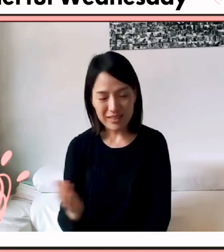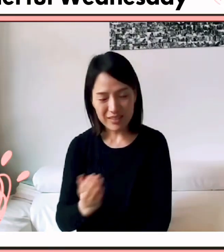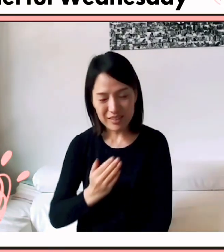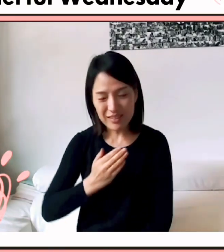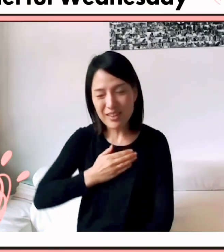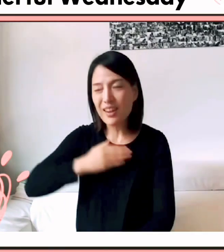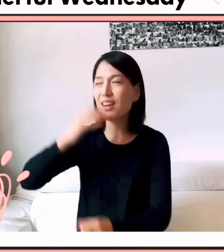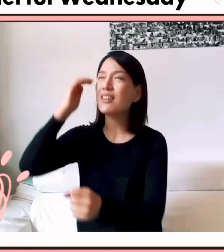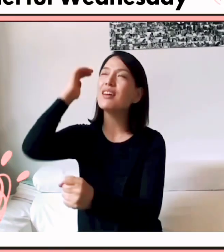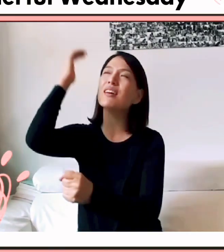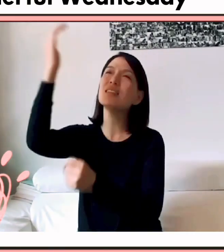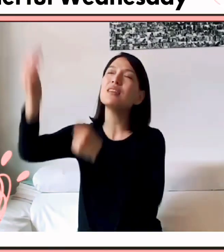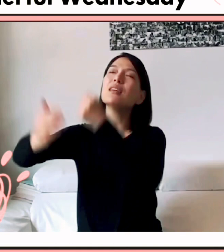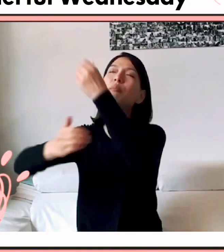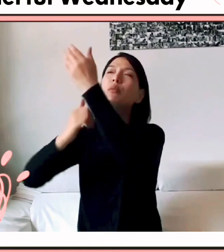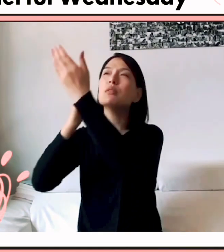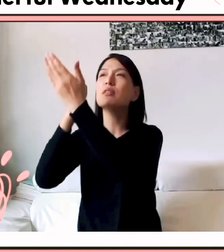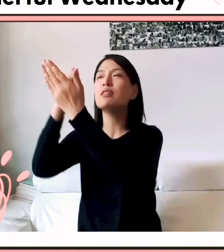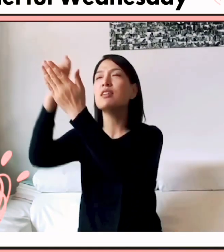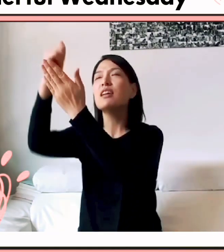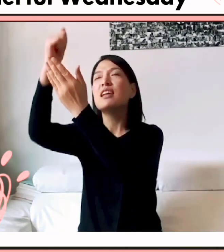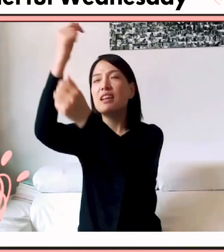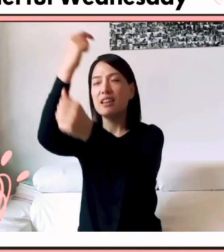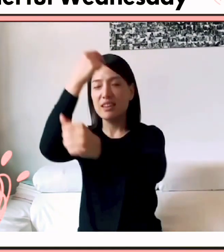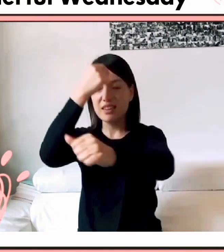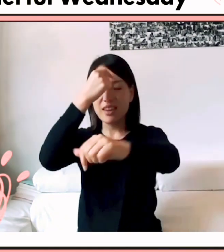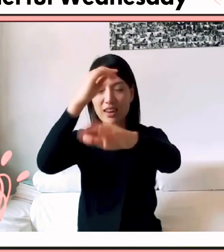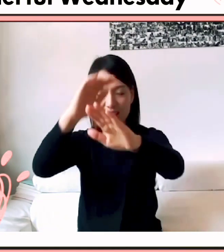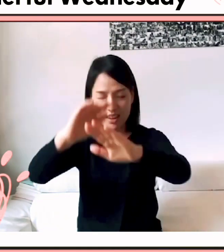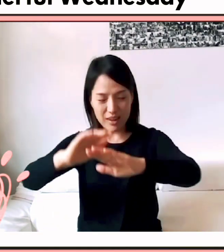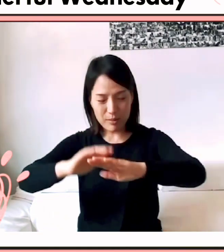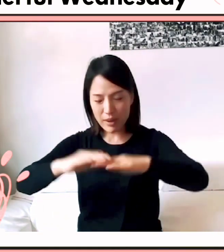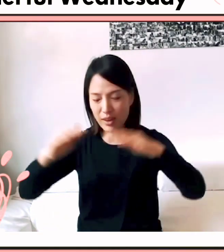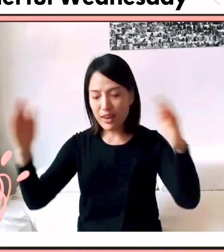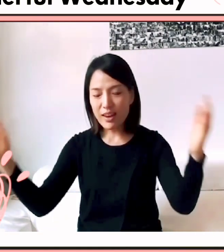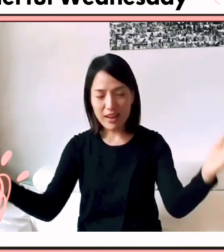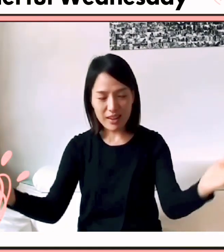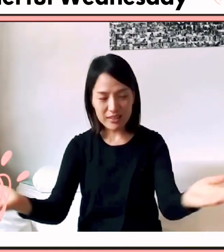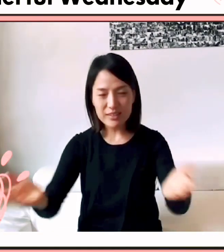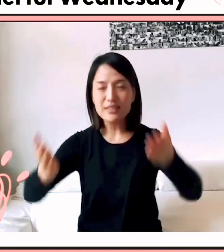나는 하나님을 예배하는